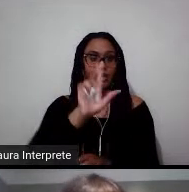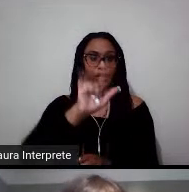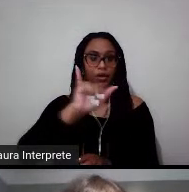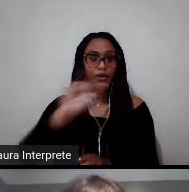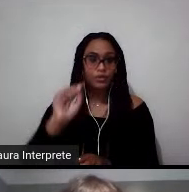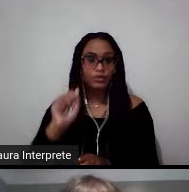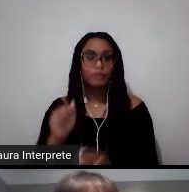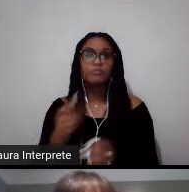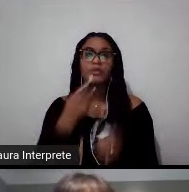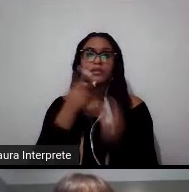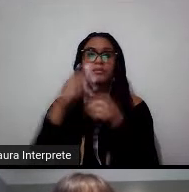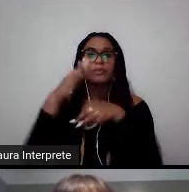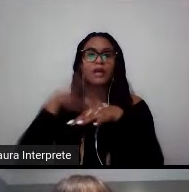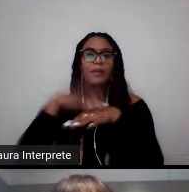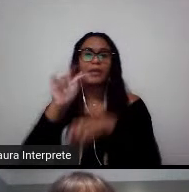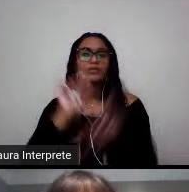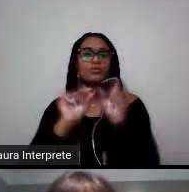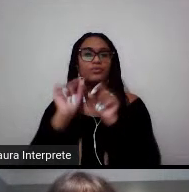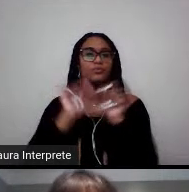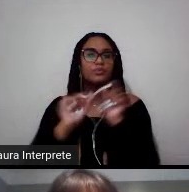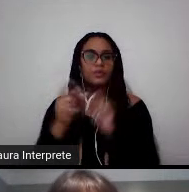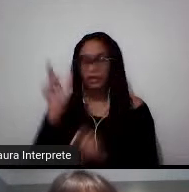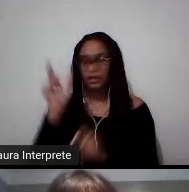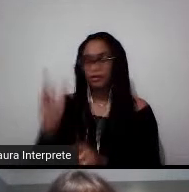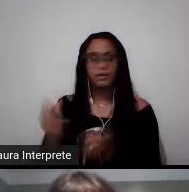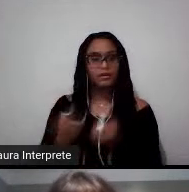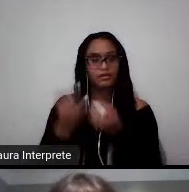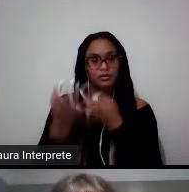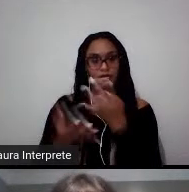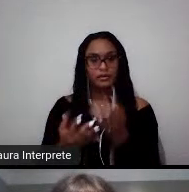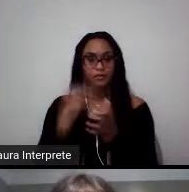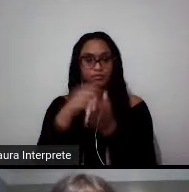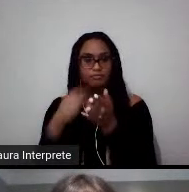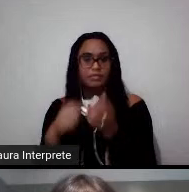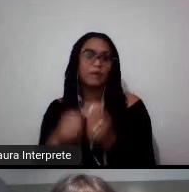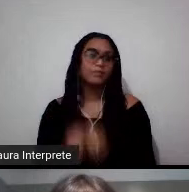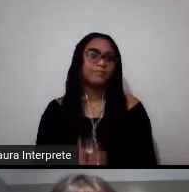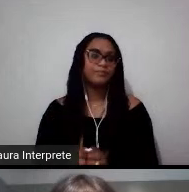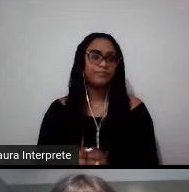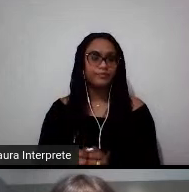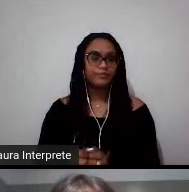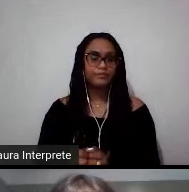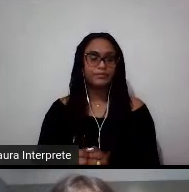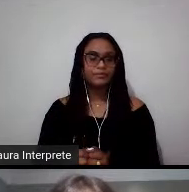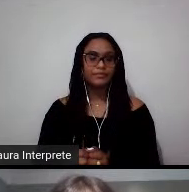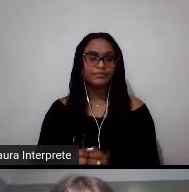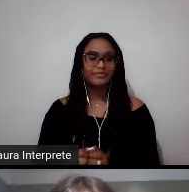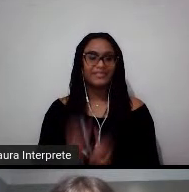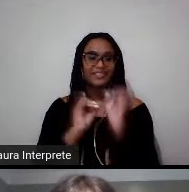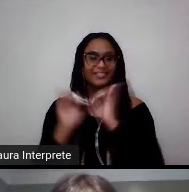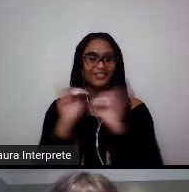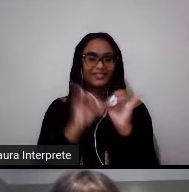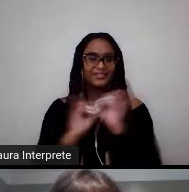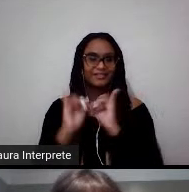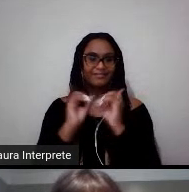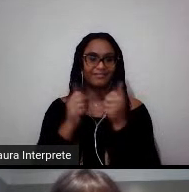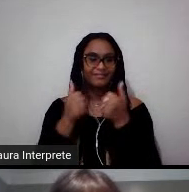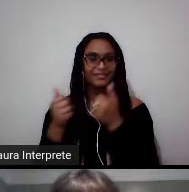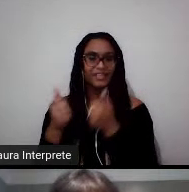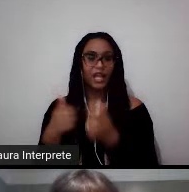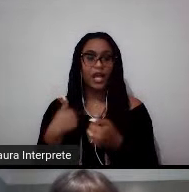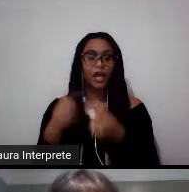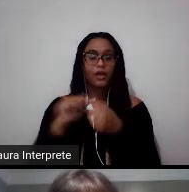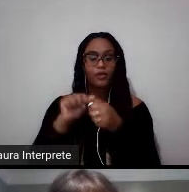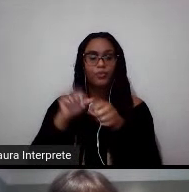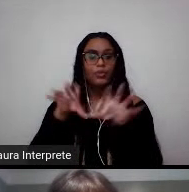que Chimney oferece, sobre a rede Illumina e sobre o processo de inscrição. Oi, pessoal. Então, eu fiz o meu